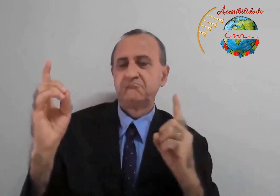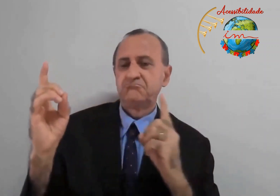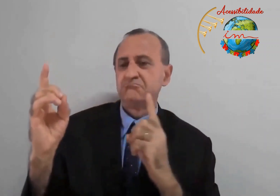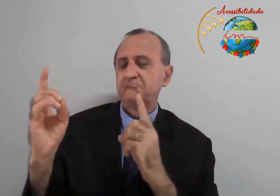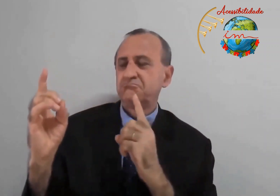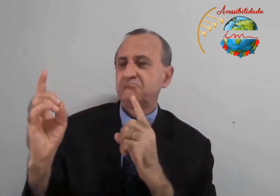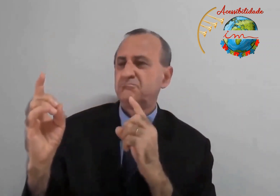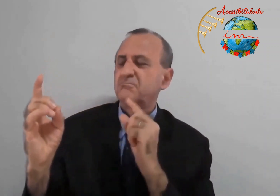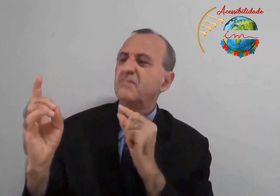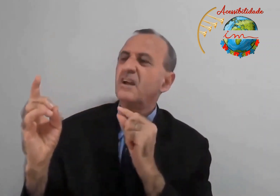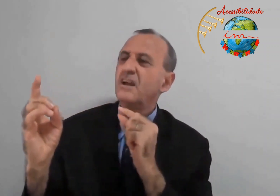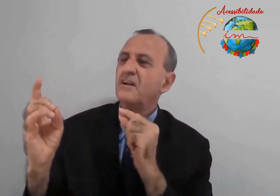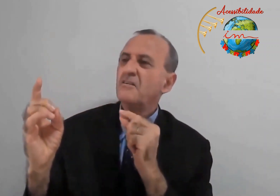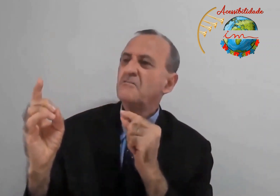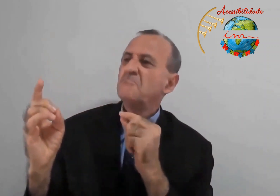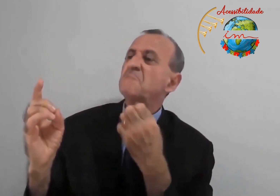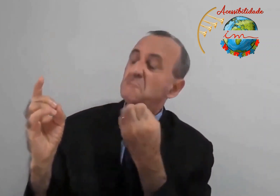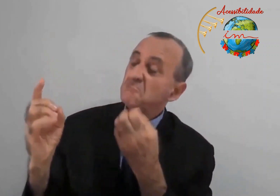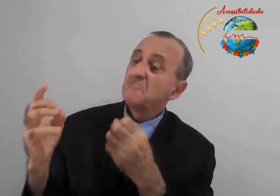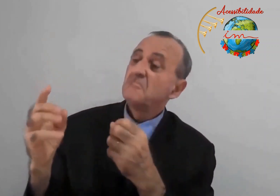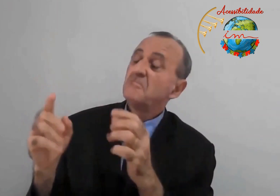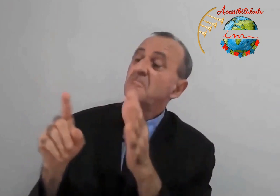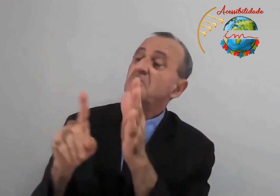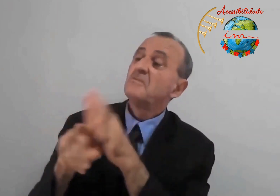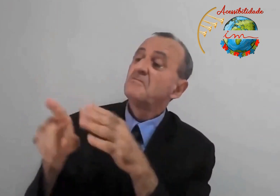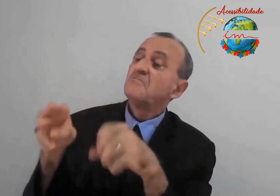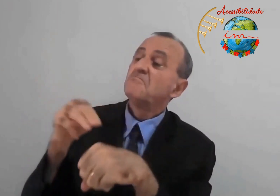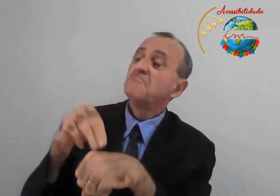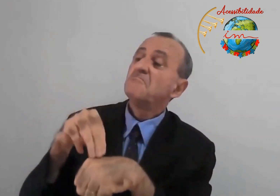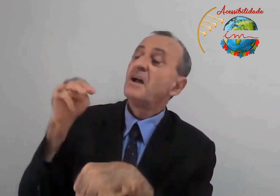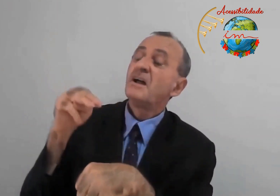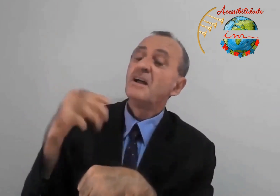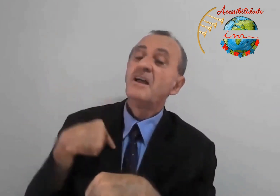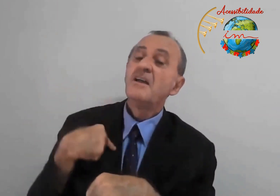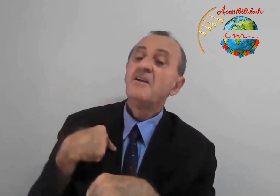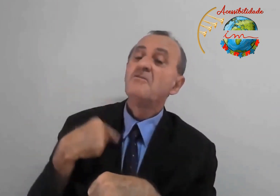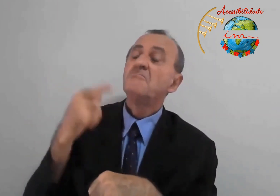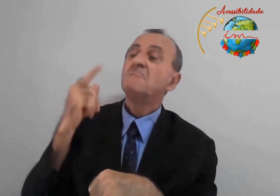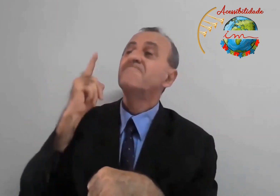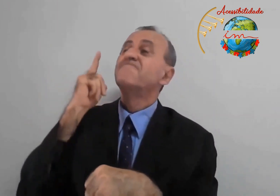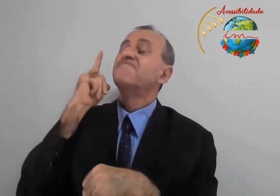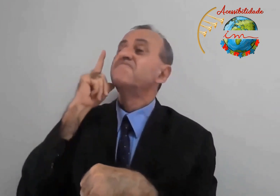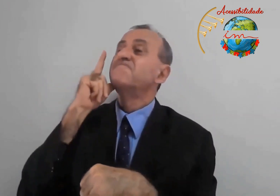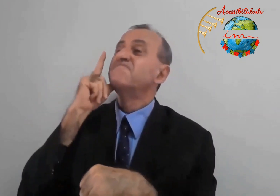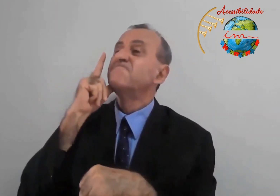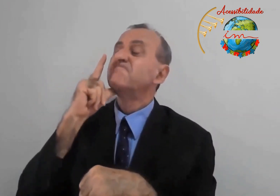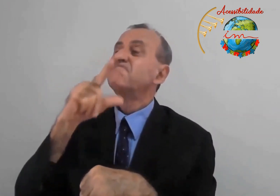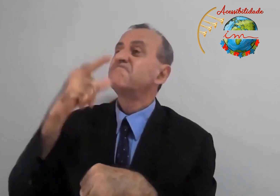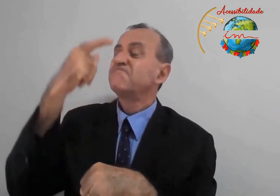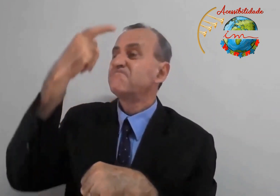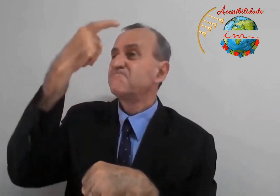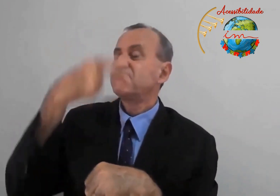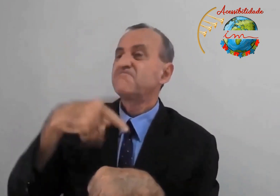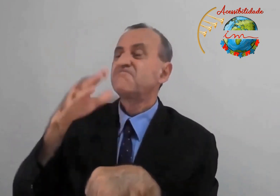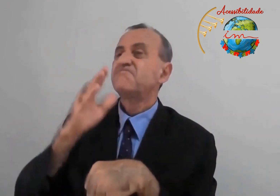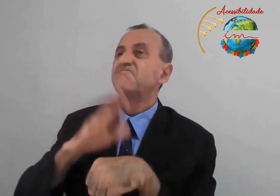com Jesus. E pergunta, olha, mestre, o que farei para herdar a